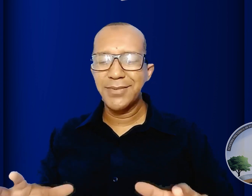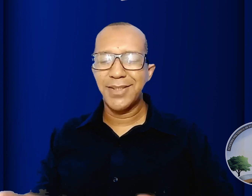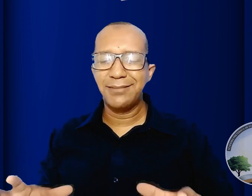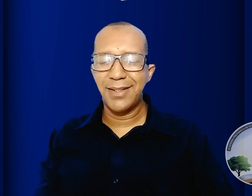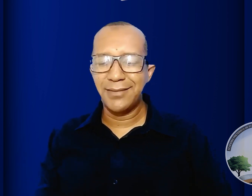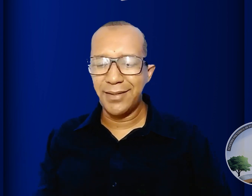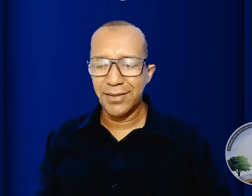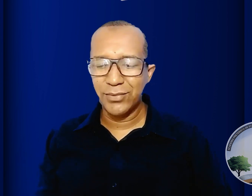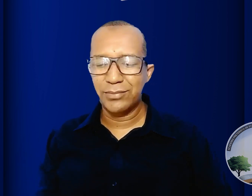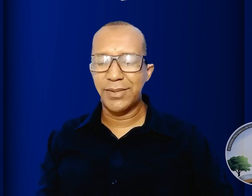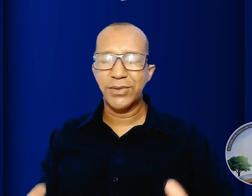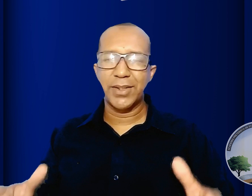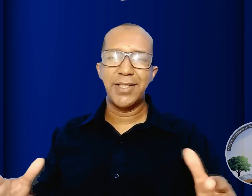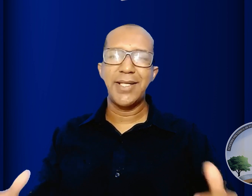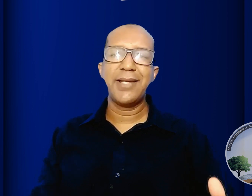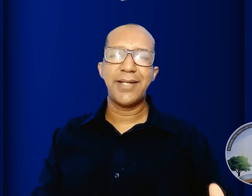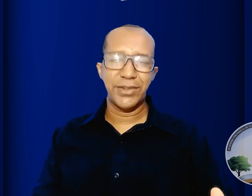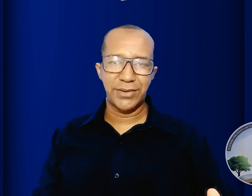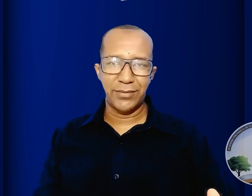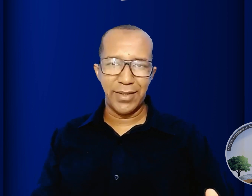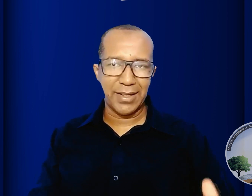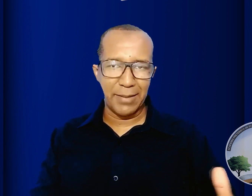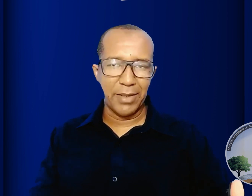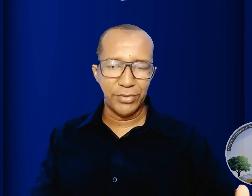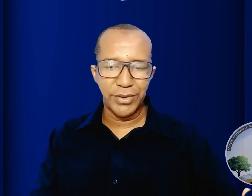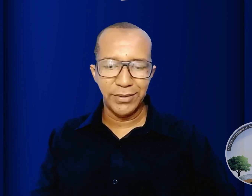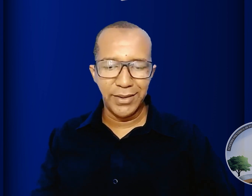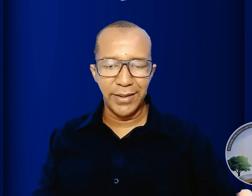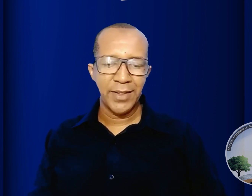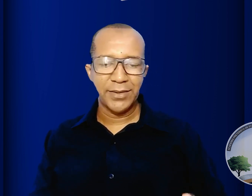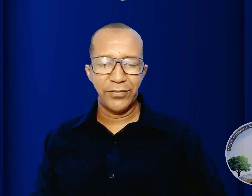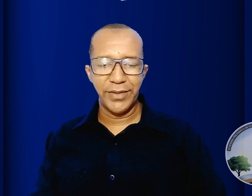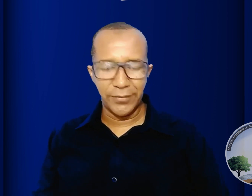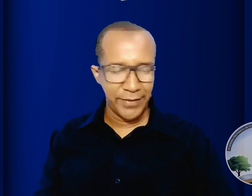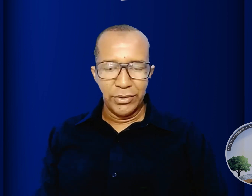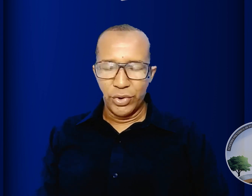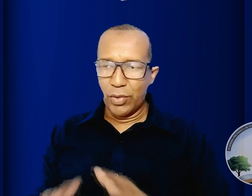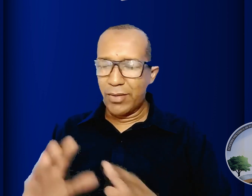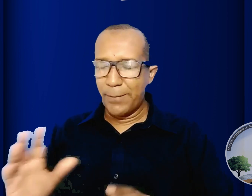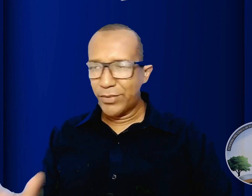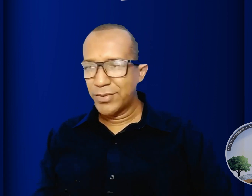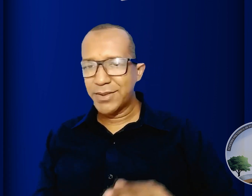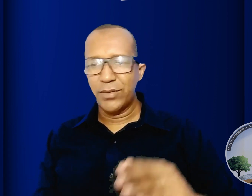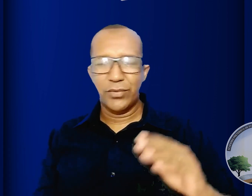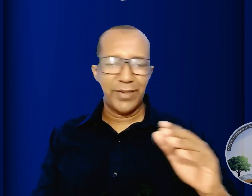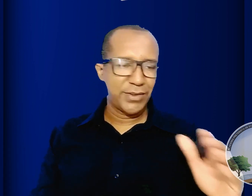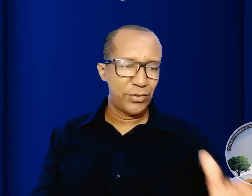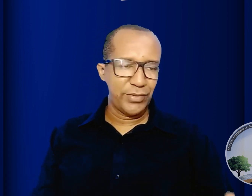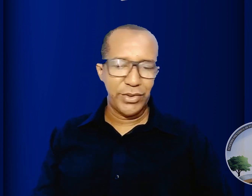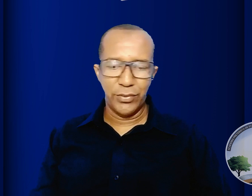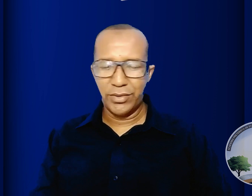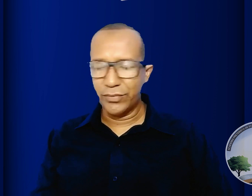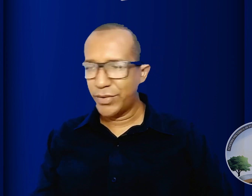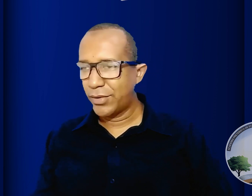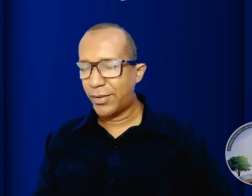entender do texto aqui em questão que acabamos de ler então vejam, João capítulo 5 do versículo 28 ao 29